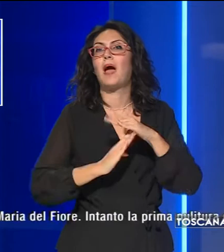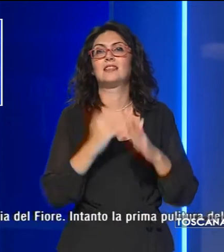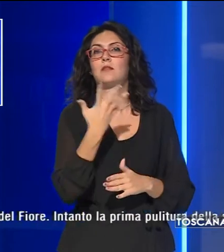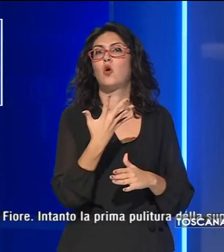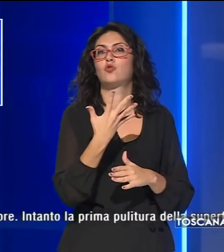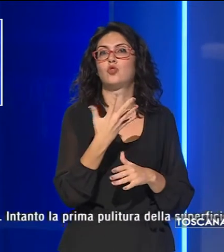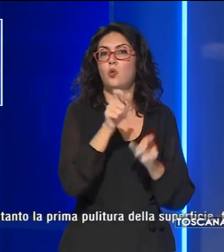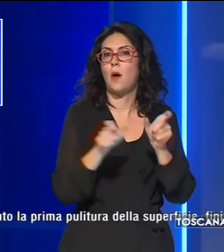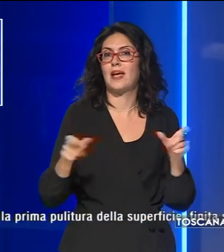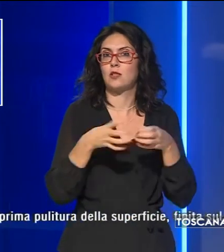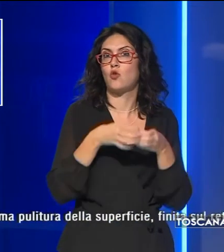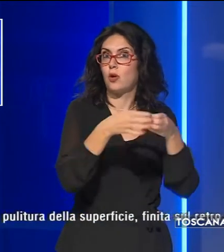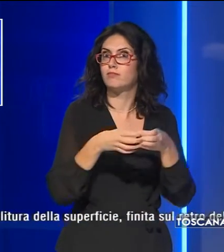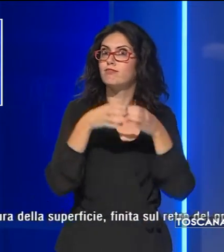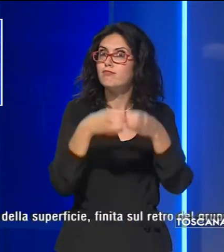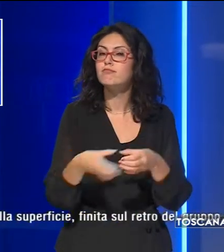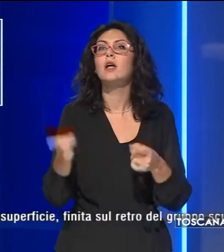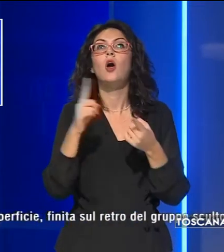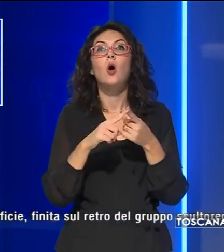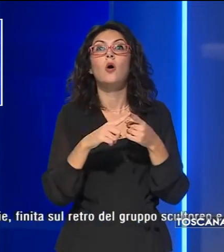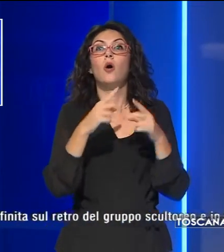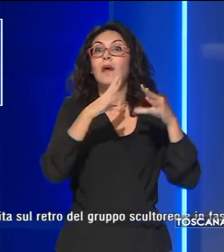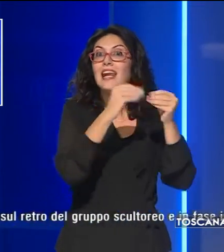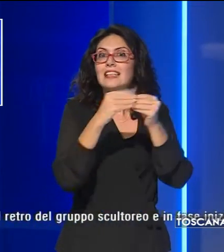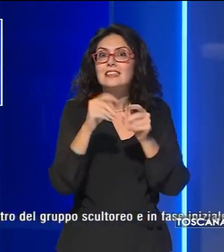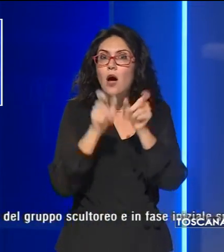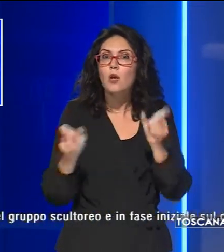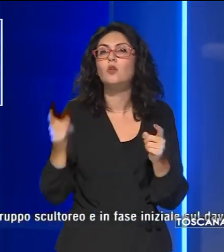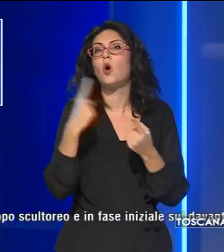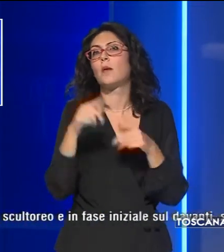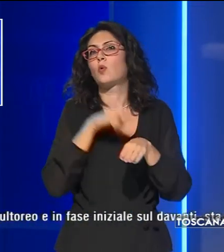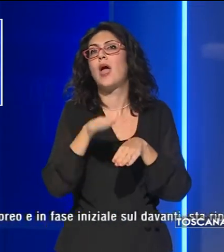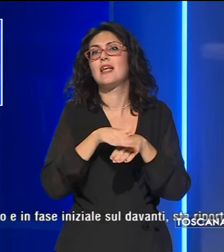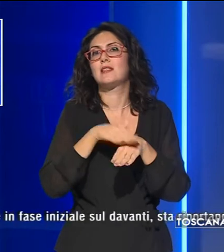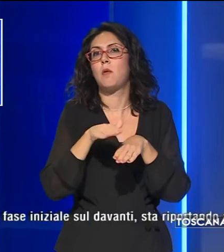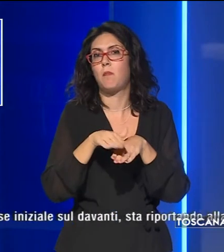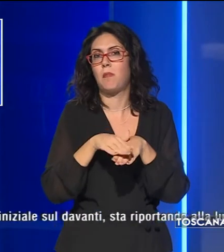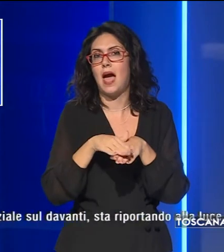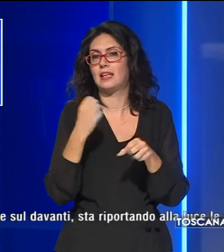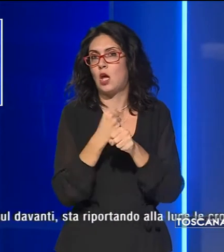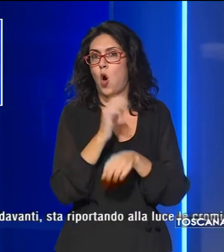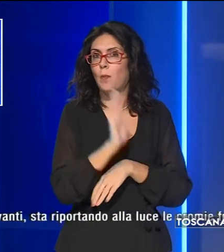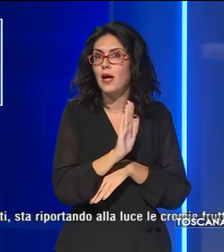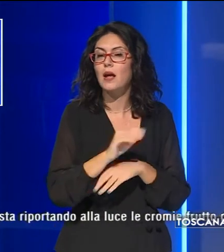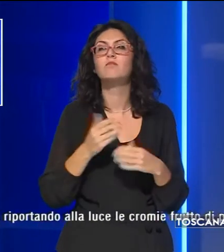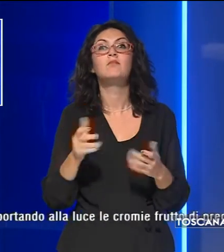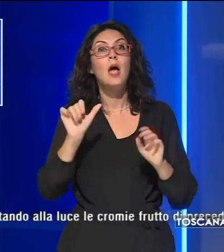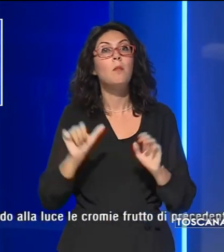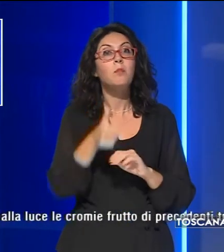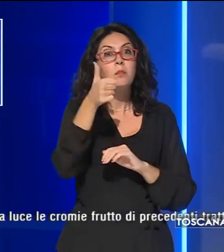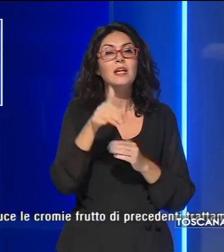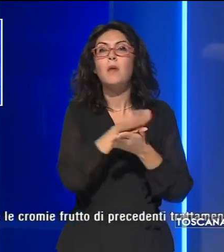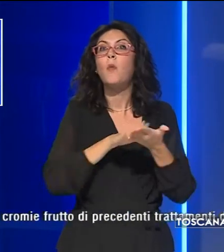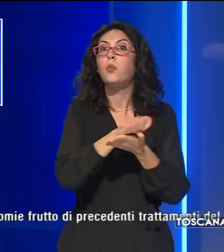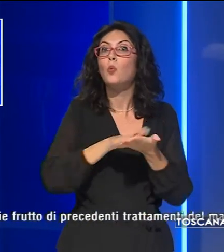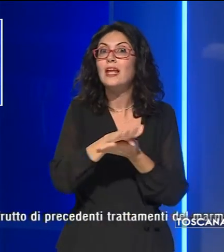con i restauratori e gli esperti dell'Opera di Santa Maria del Fiore. E intanto la prima pulitura della